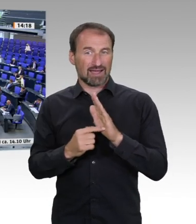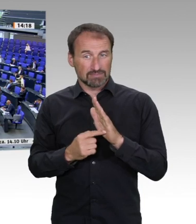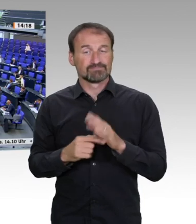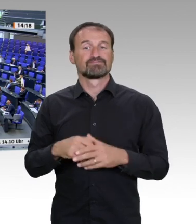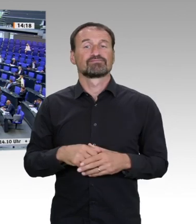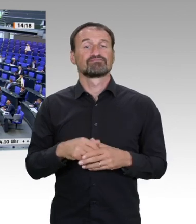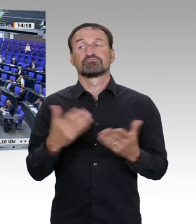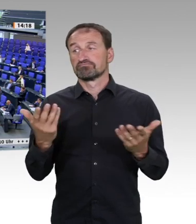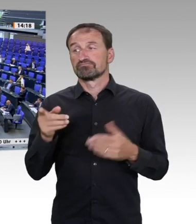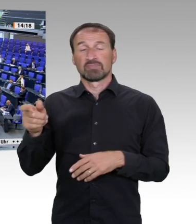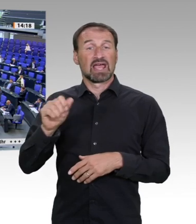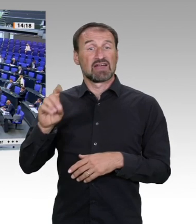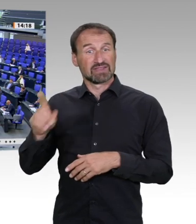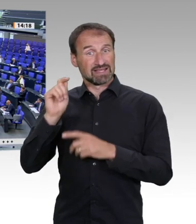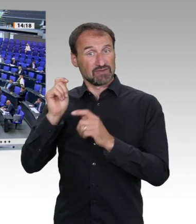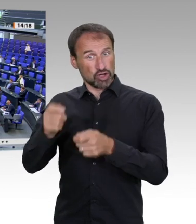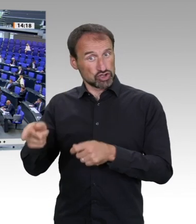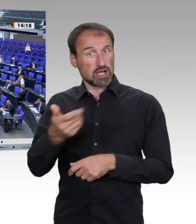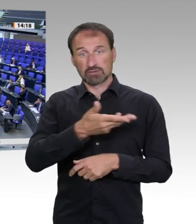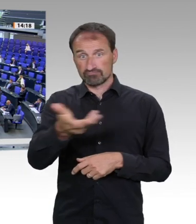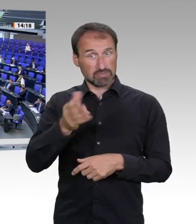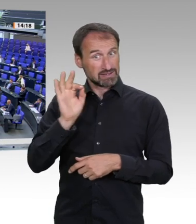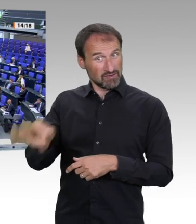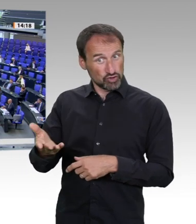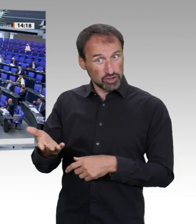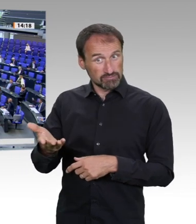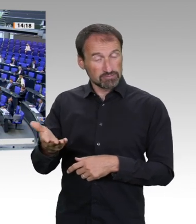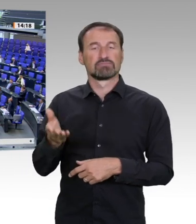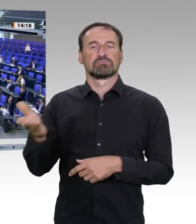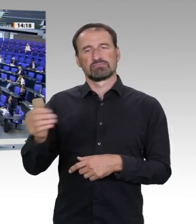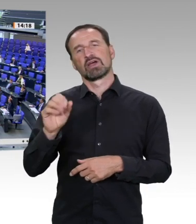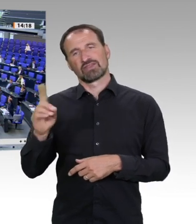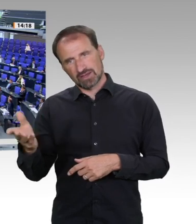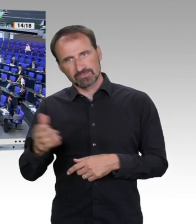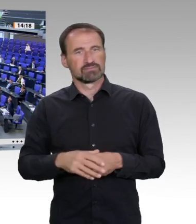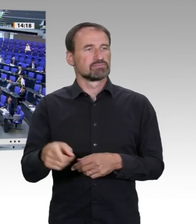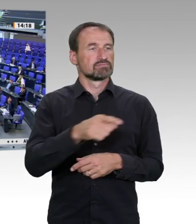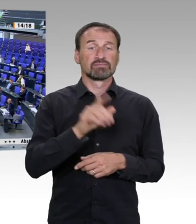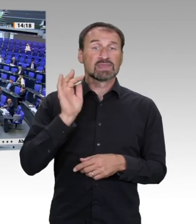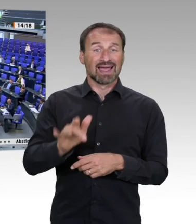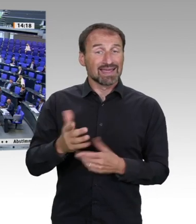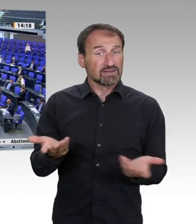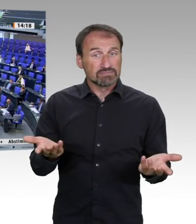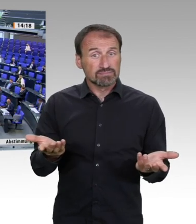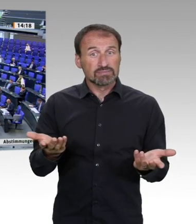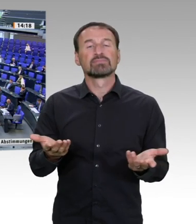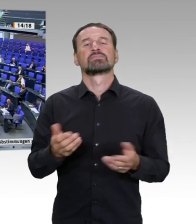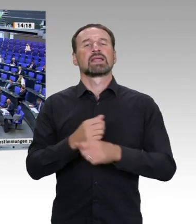SPD, Bündnis 90 Grüne, CDU, CSU. Gegenprobe. Die FDP und die AfD. Enthaltungen? Keine. Die